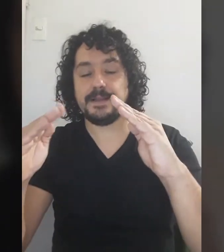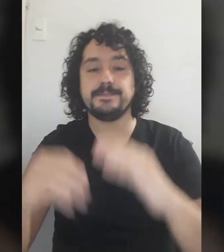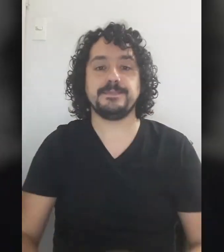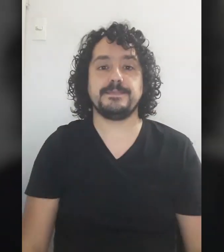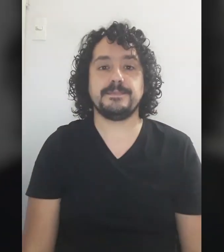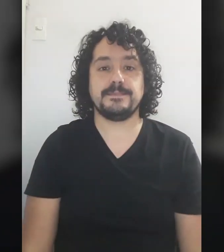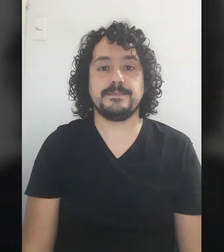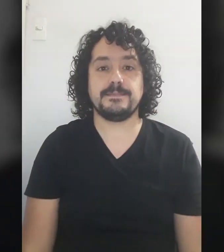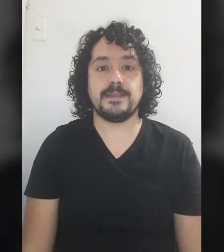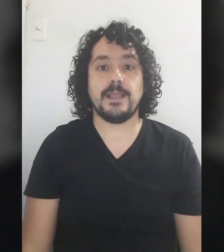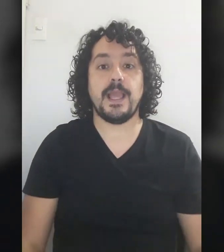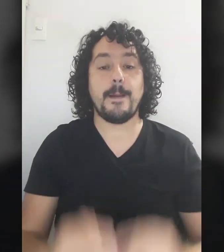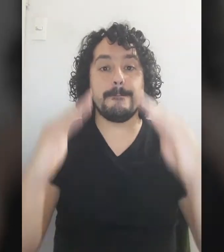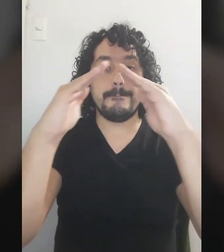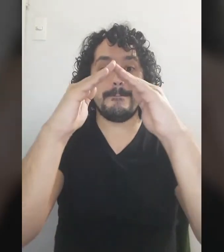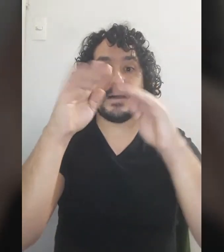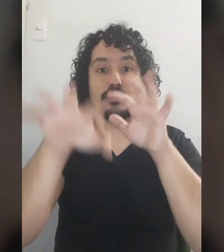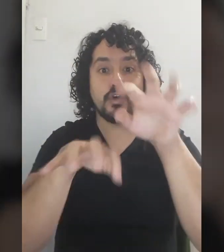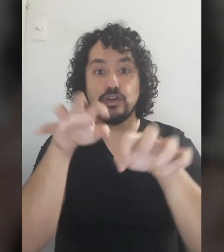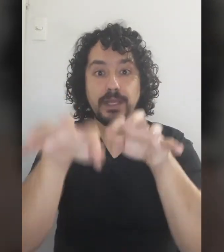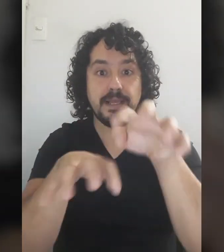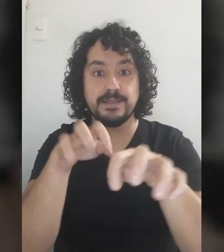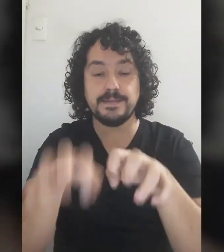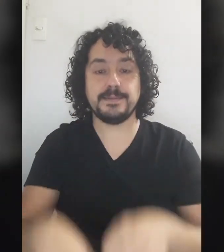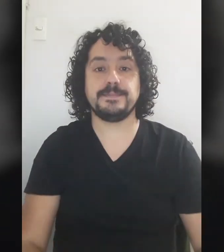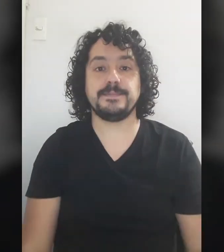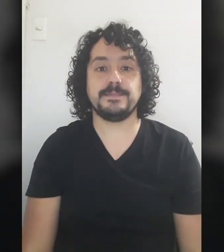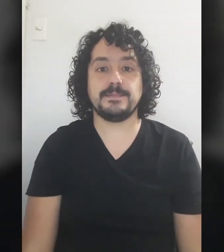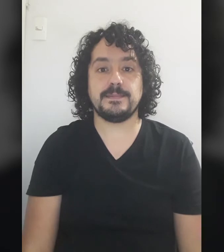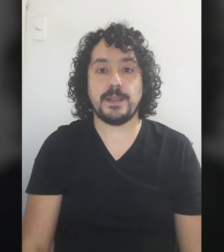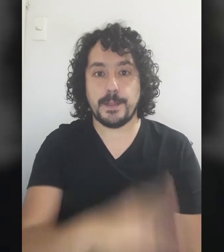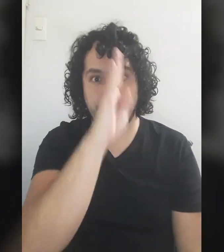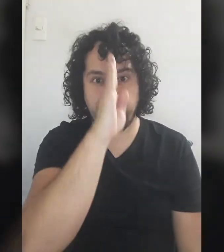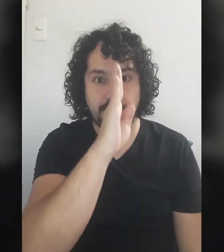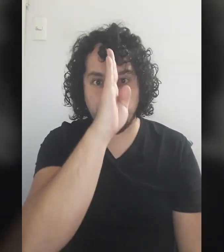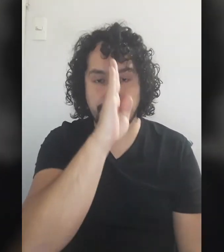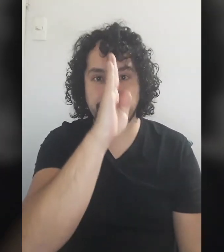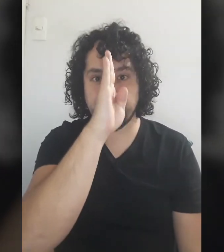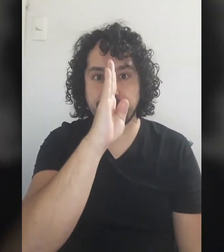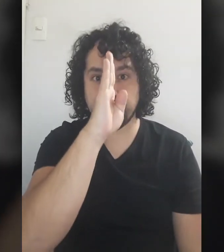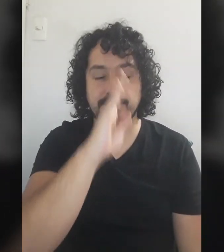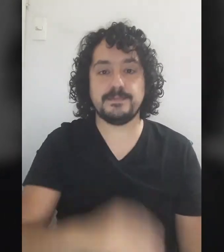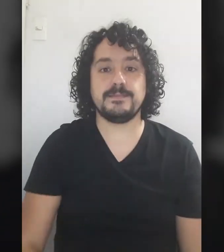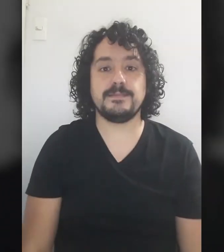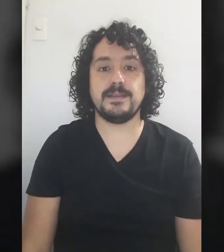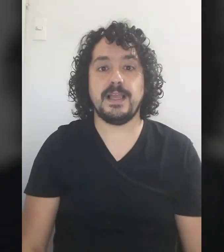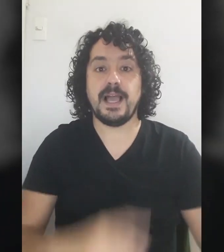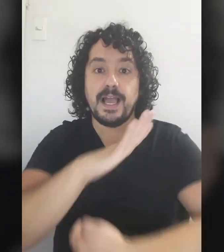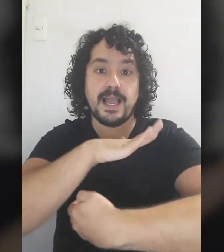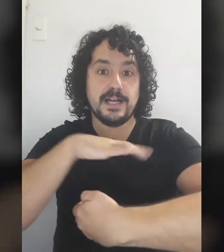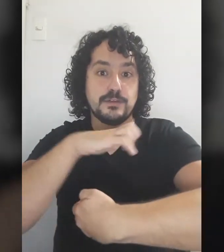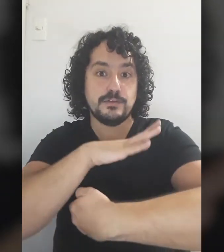Mascota Perro Jato